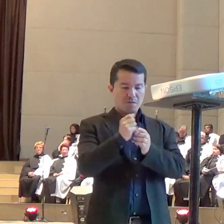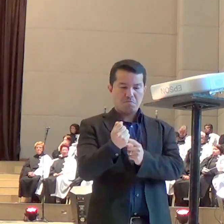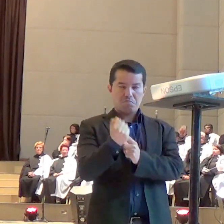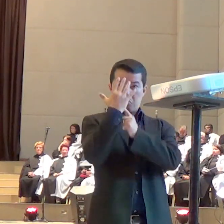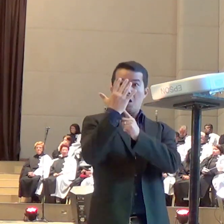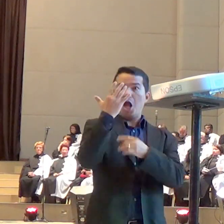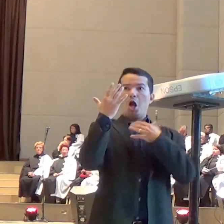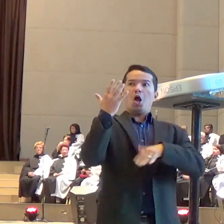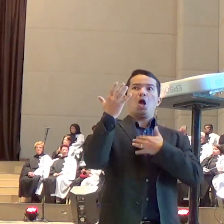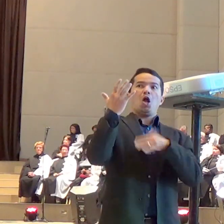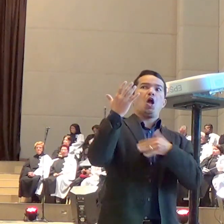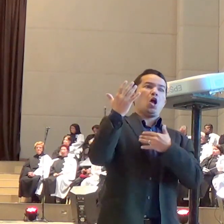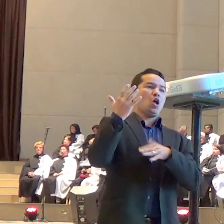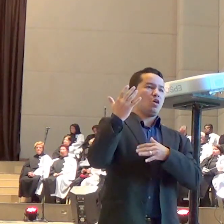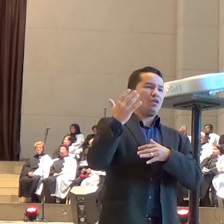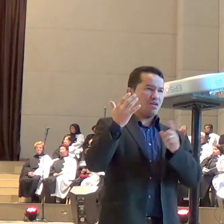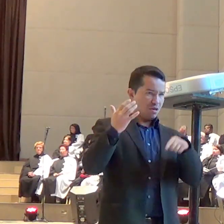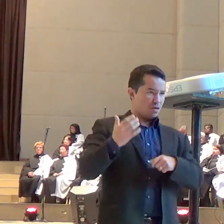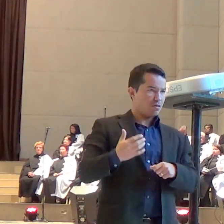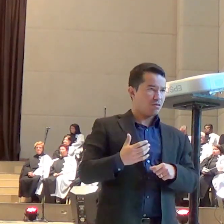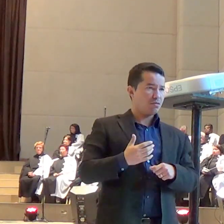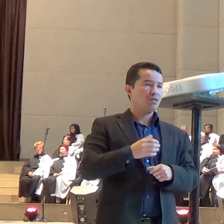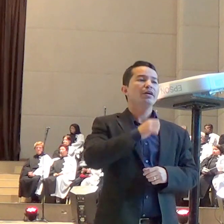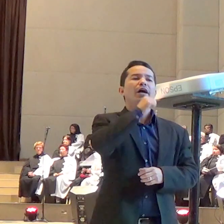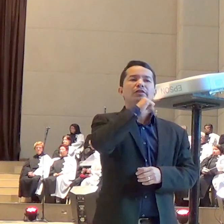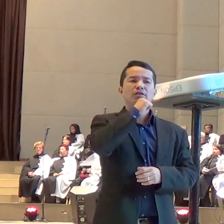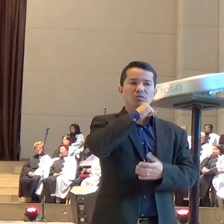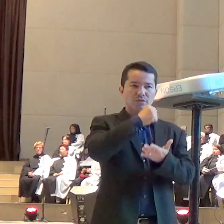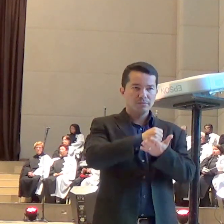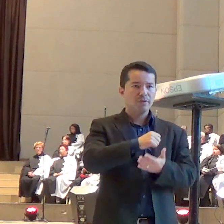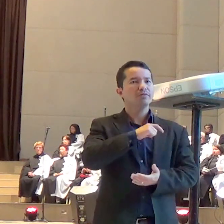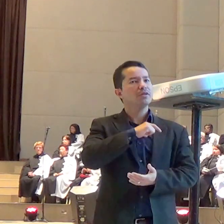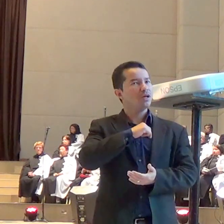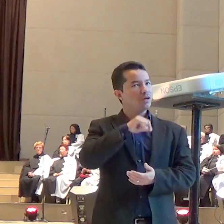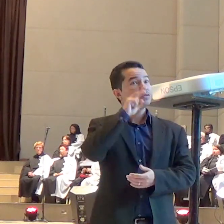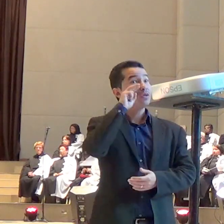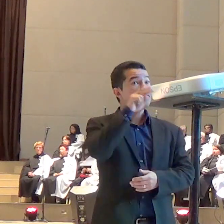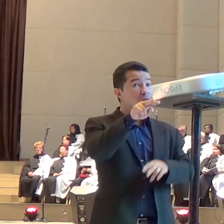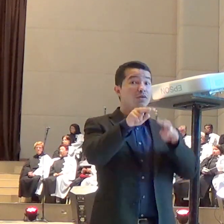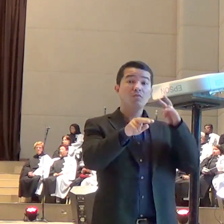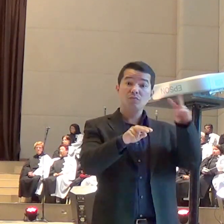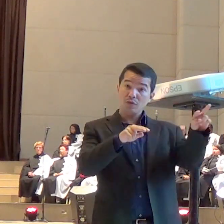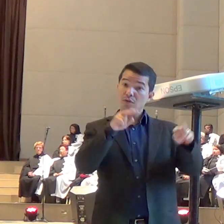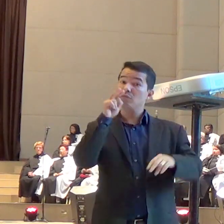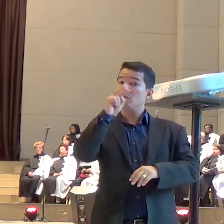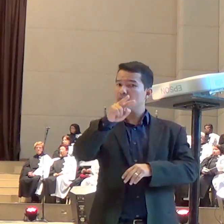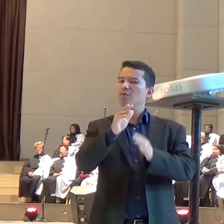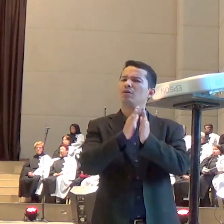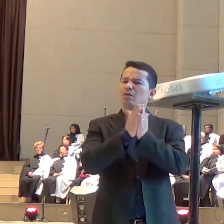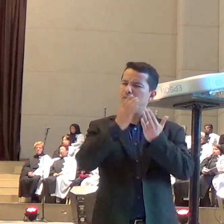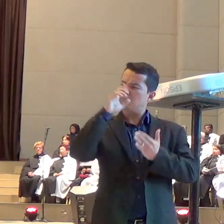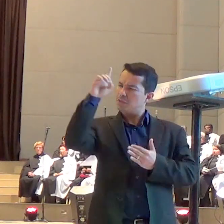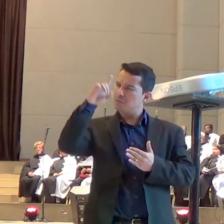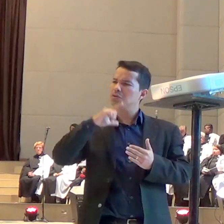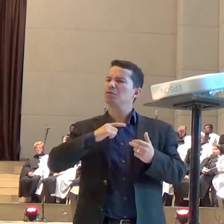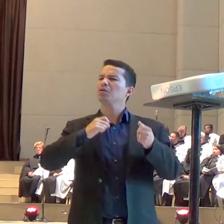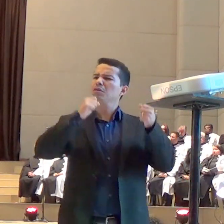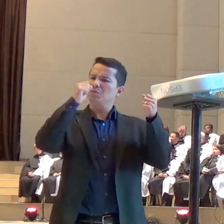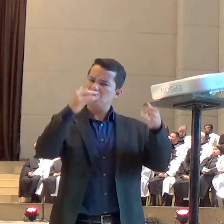na Bíblia que eles aparecem fisicamente, há momentos que a gente pode ver um anjo, a Bíblia fala a respeito disso, mas eu creio